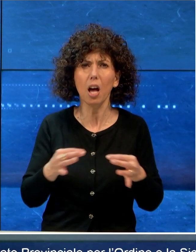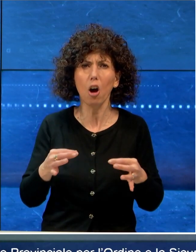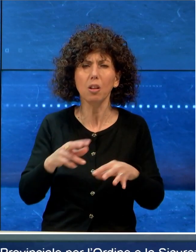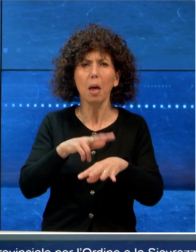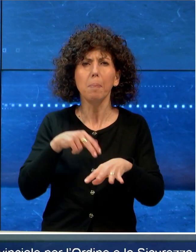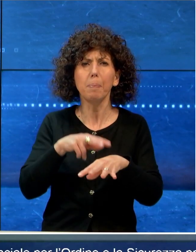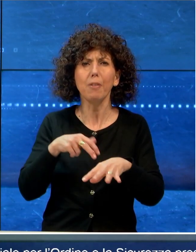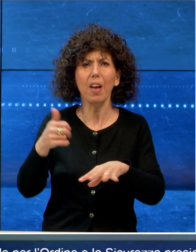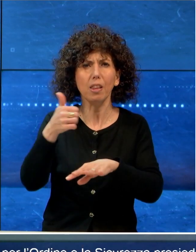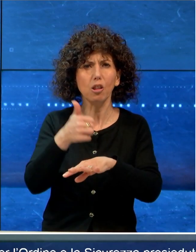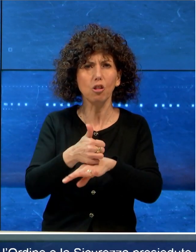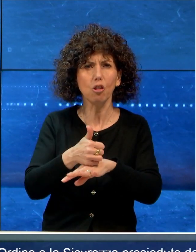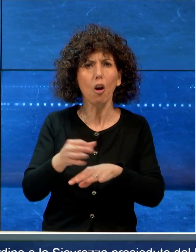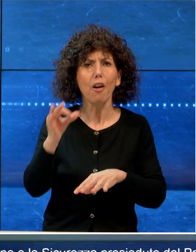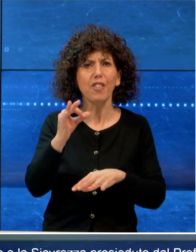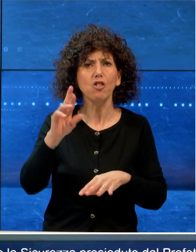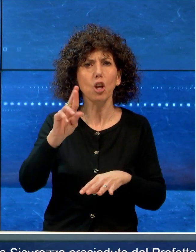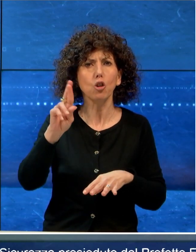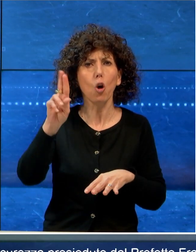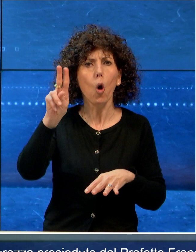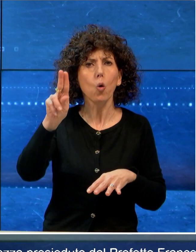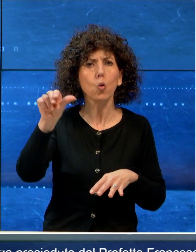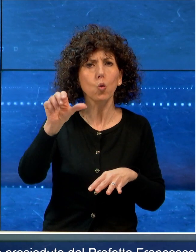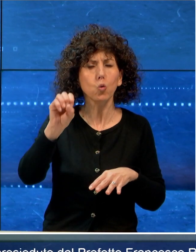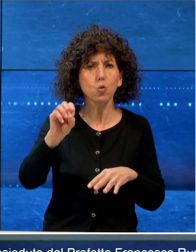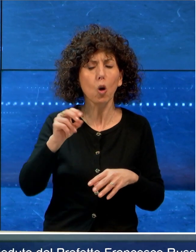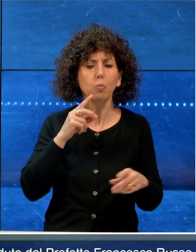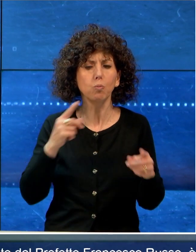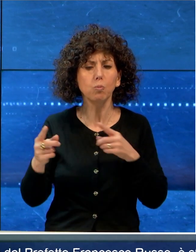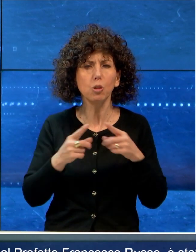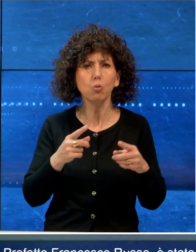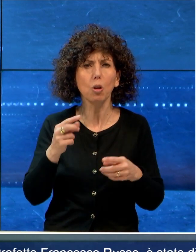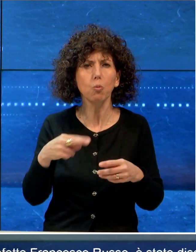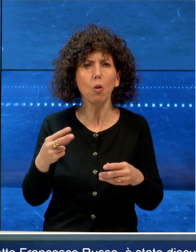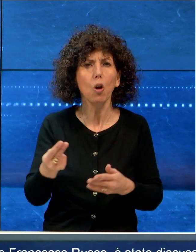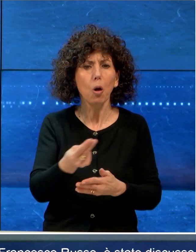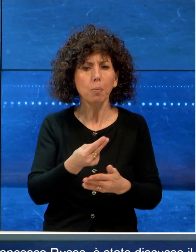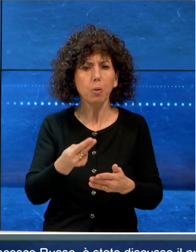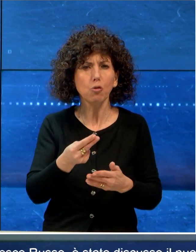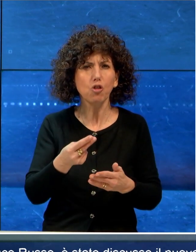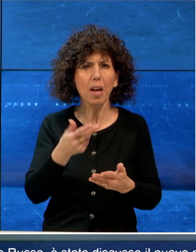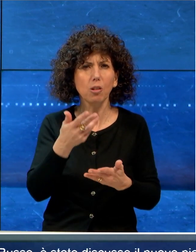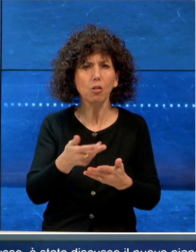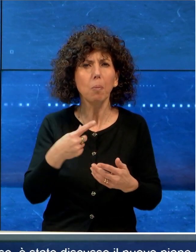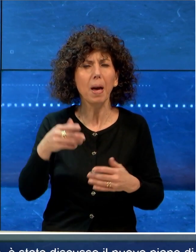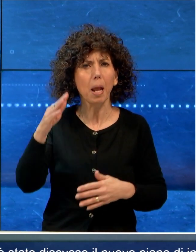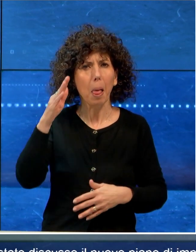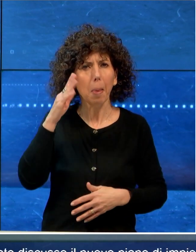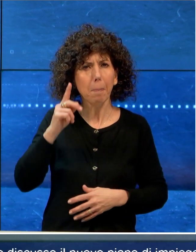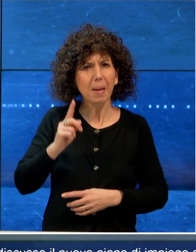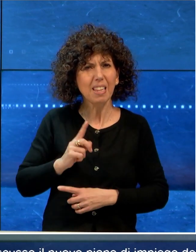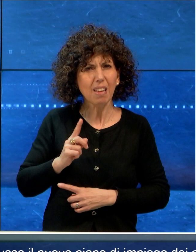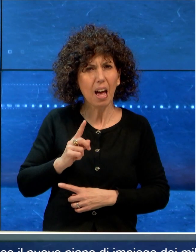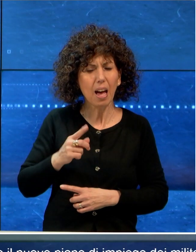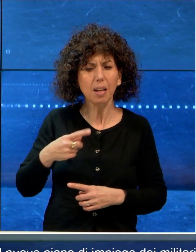Francesco Russo, è stato discusso il nuovo piano di impiego dei militari delle operazioni